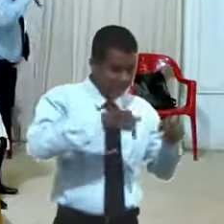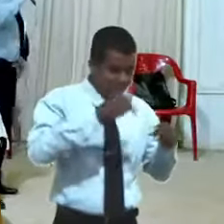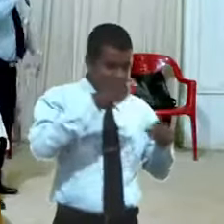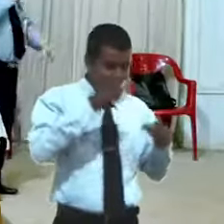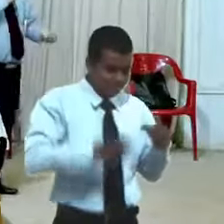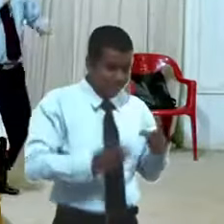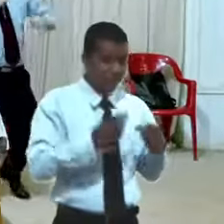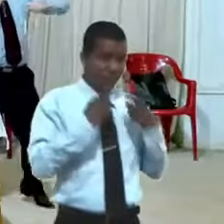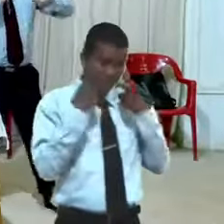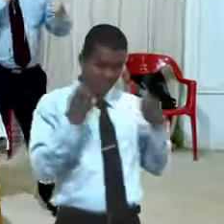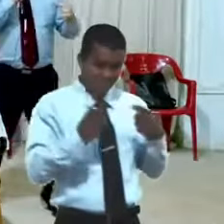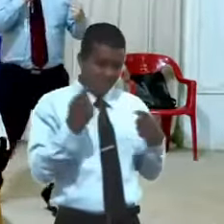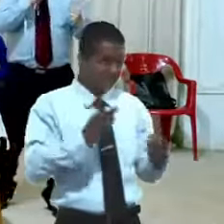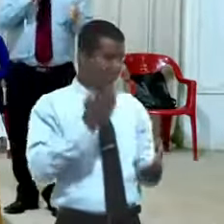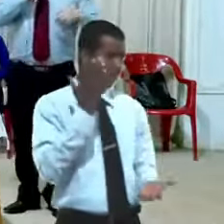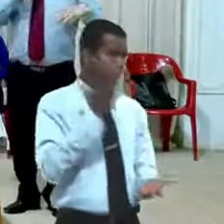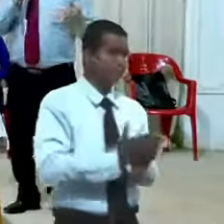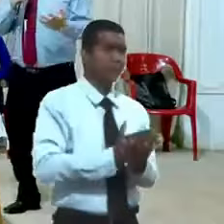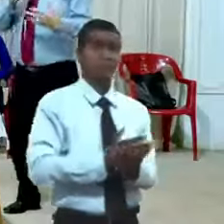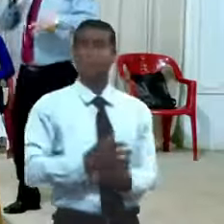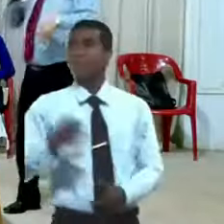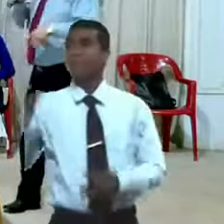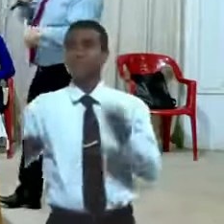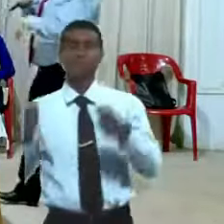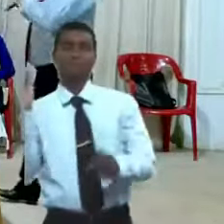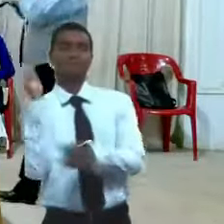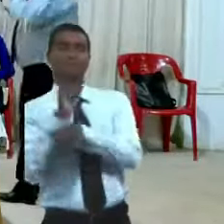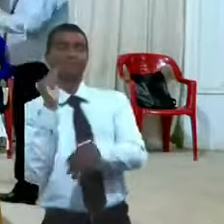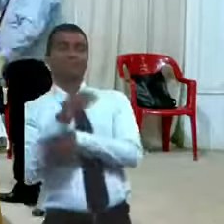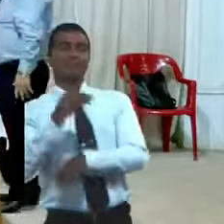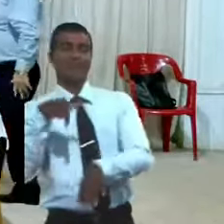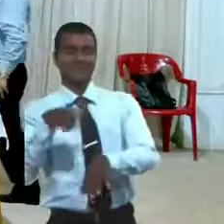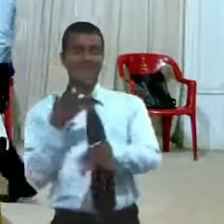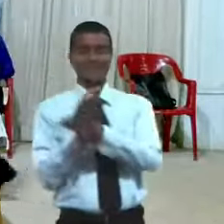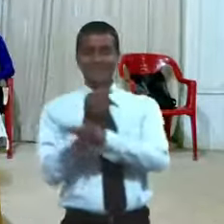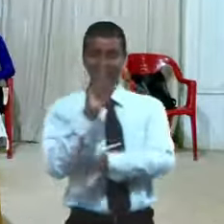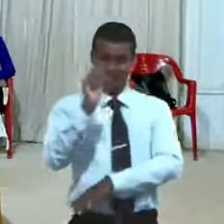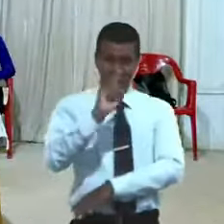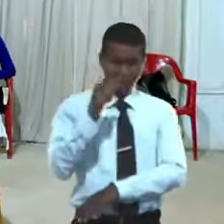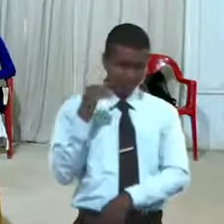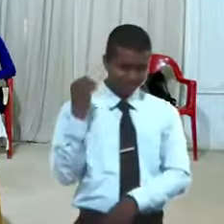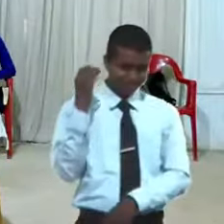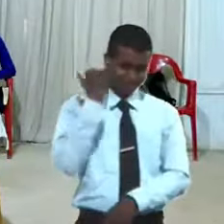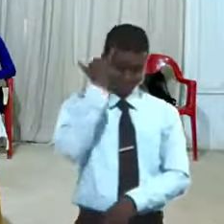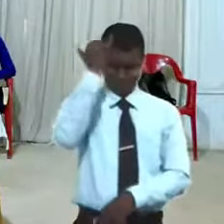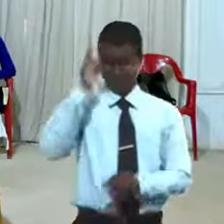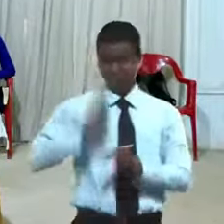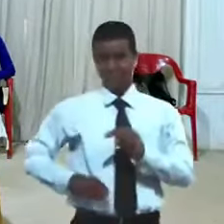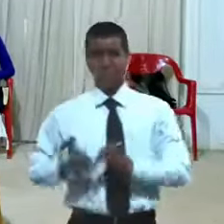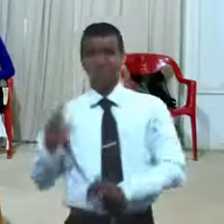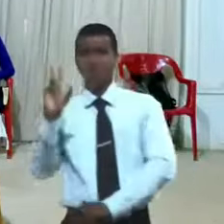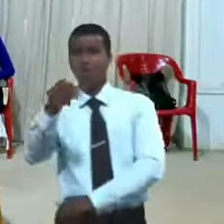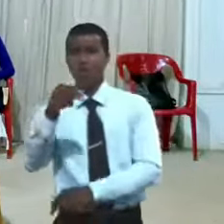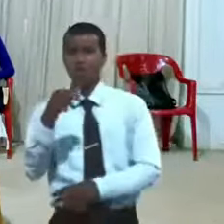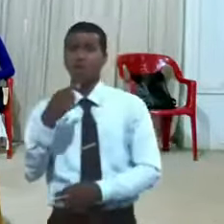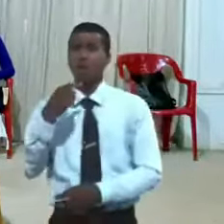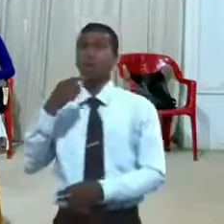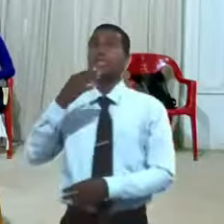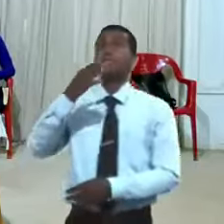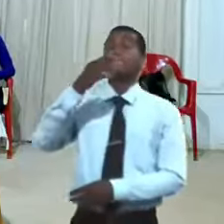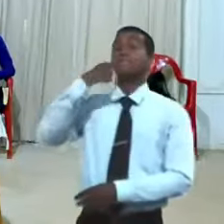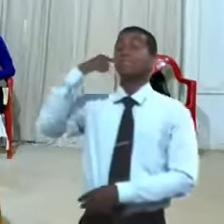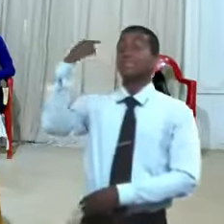salón o si viene bien vestido elegante inventar otra cosa no el dijo si mi pueblo se